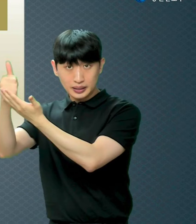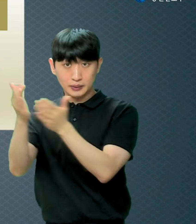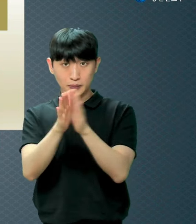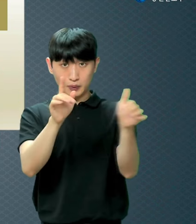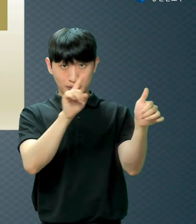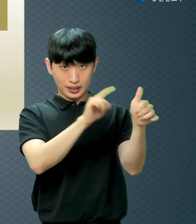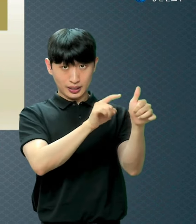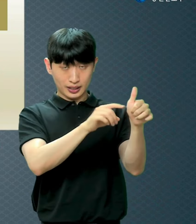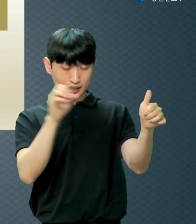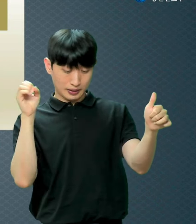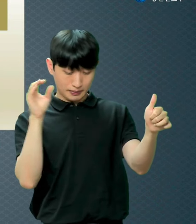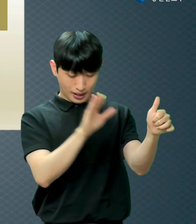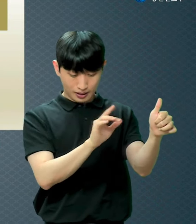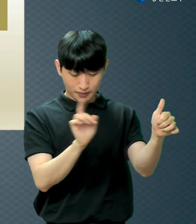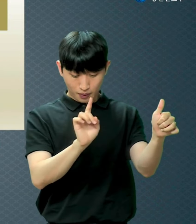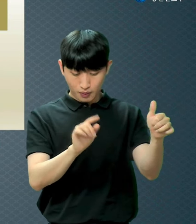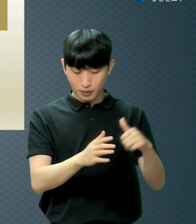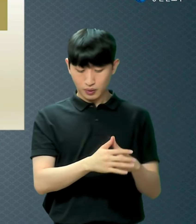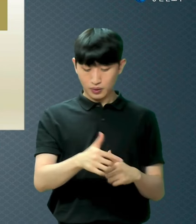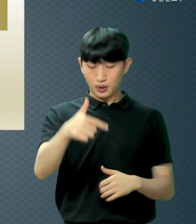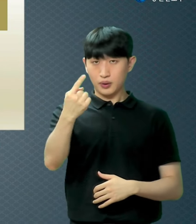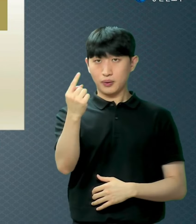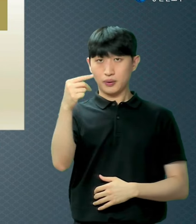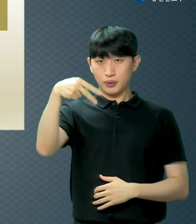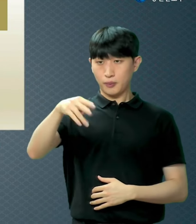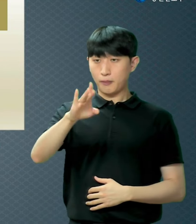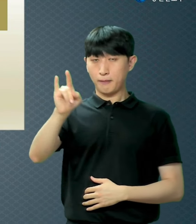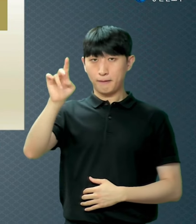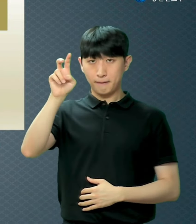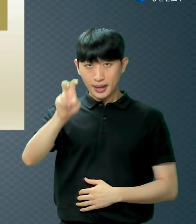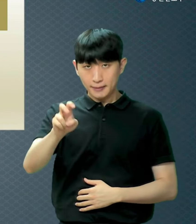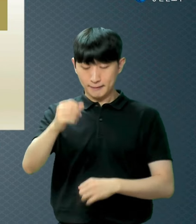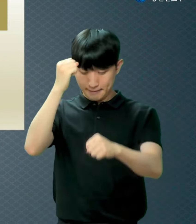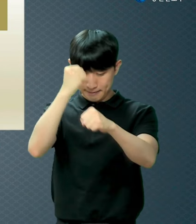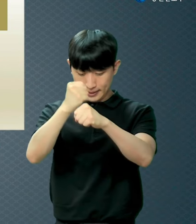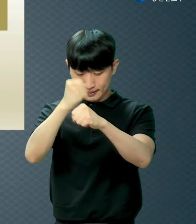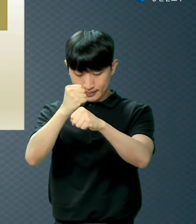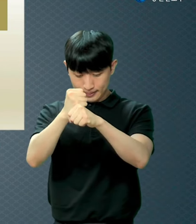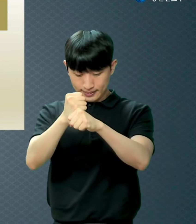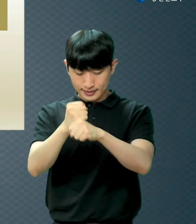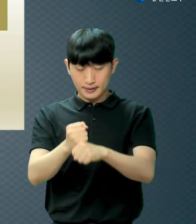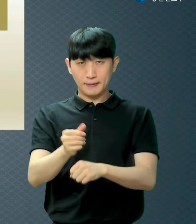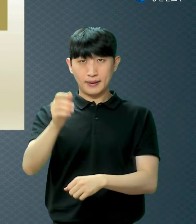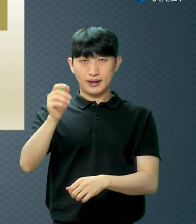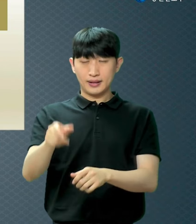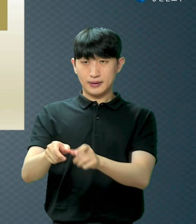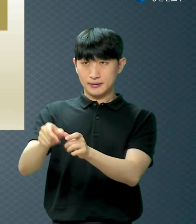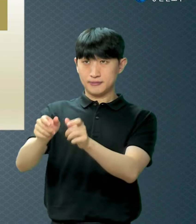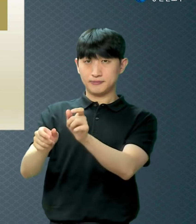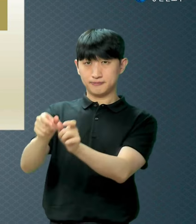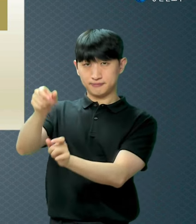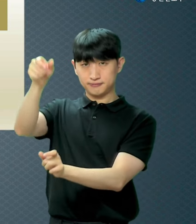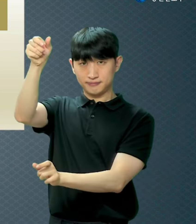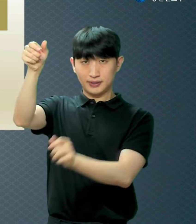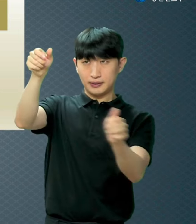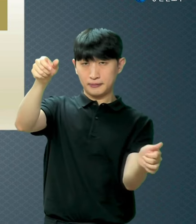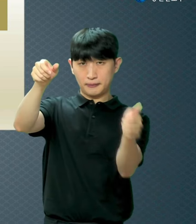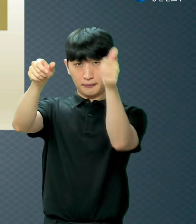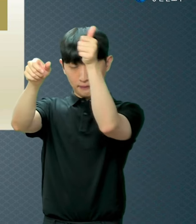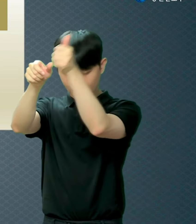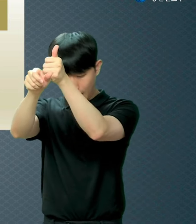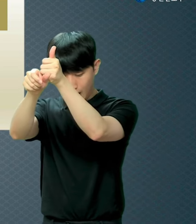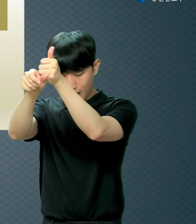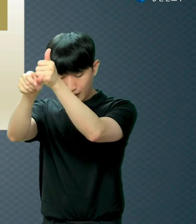모세가 노뱀을 만들어 장대 위에 다니 뱀에게 물린 자마다 노뱀을 쳐다본 즉